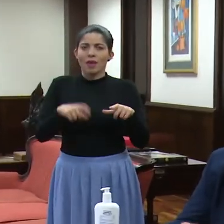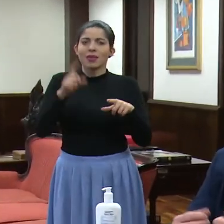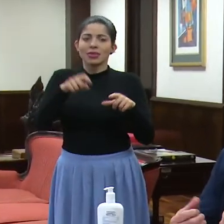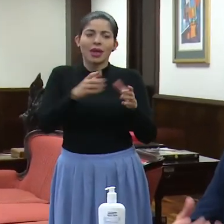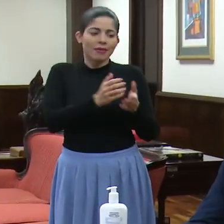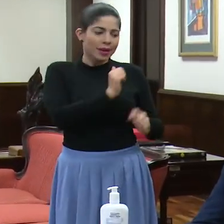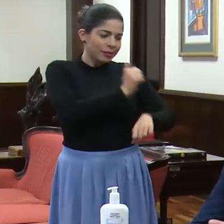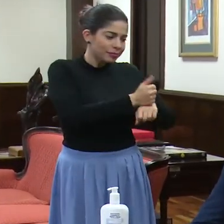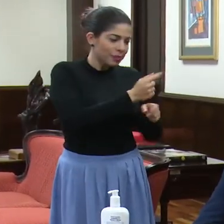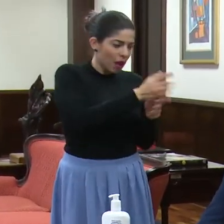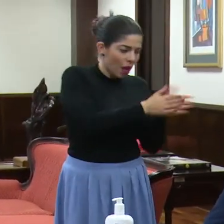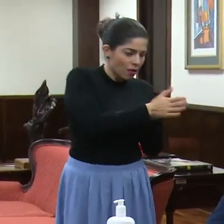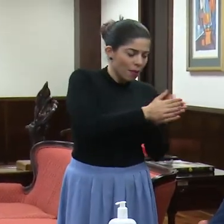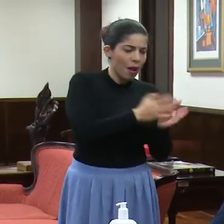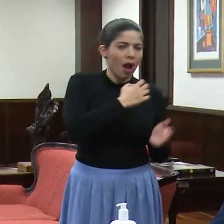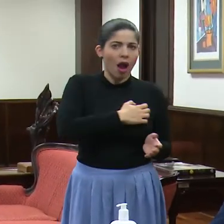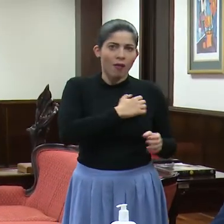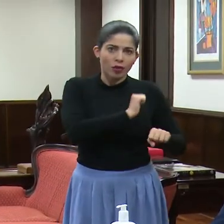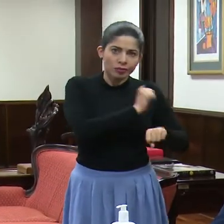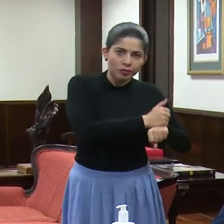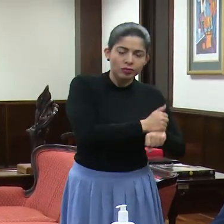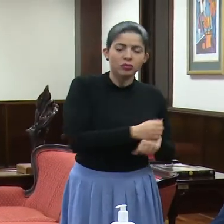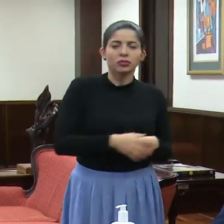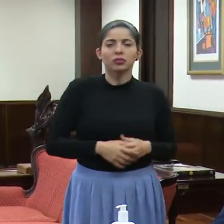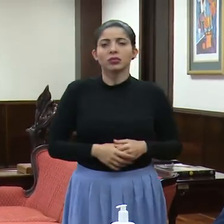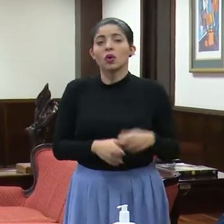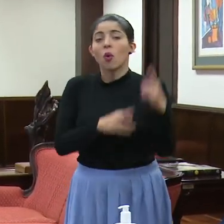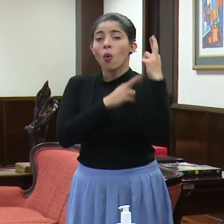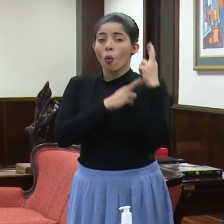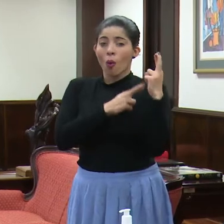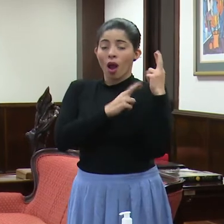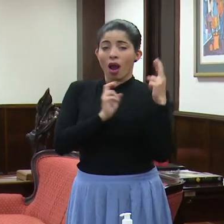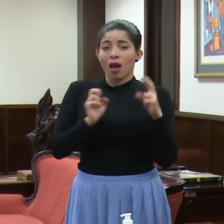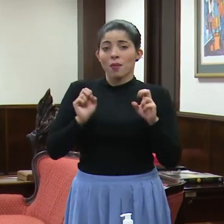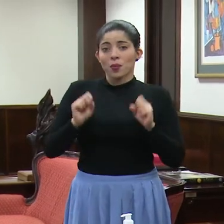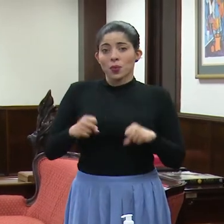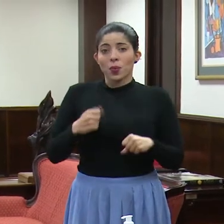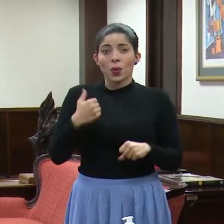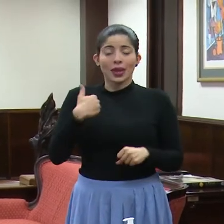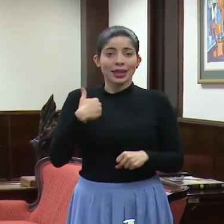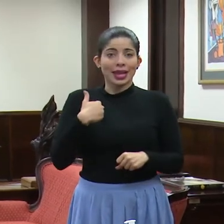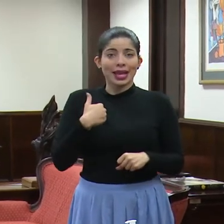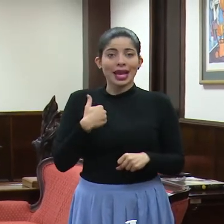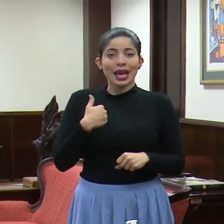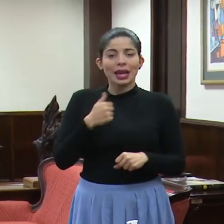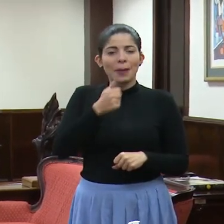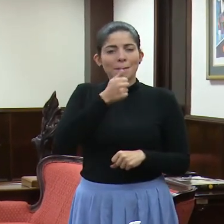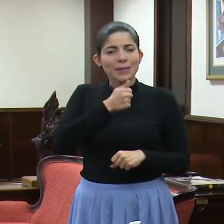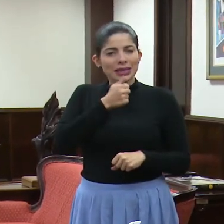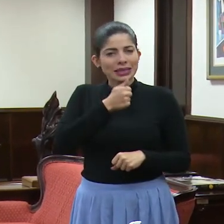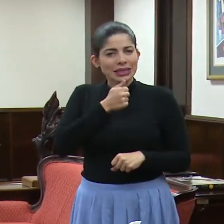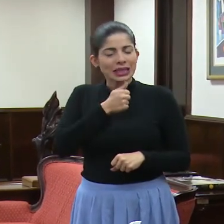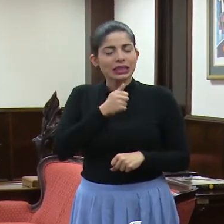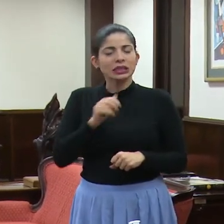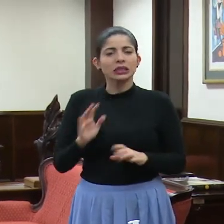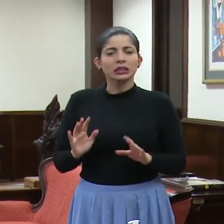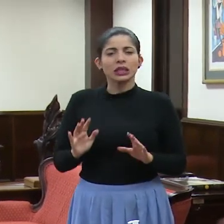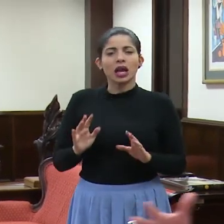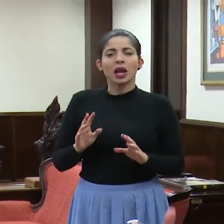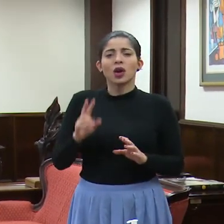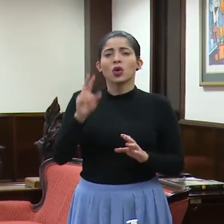lavabos, hay que tener jabón. Ojalá que tengamos esa paciencia para no tener